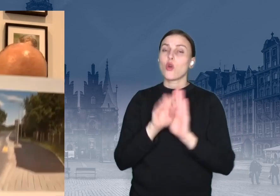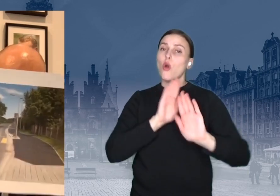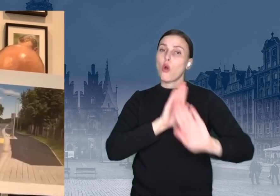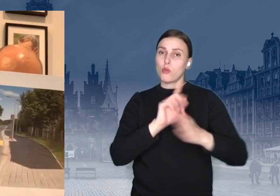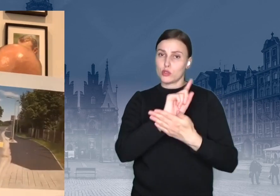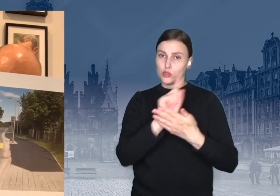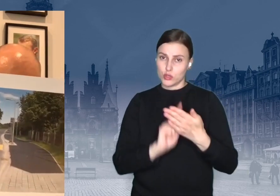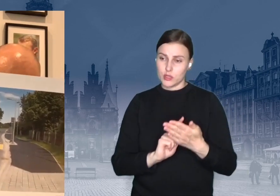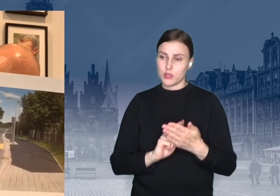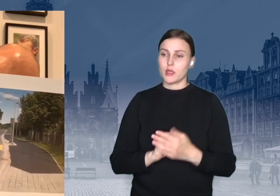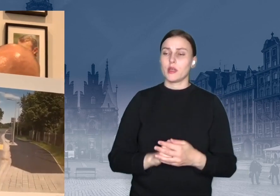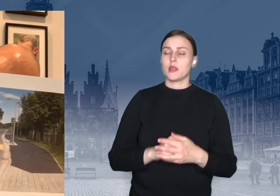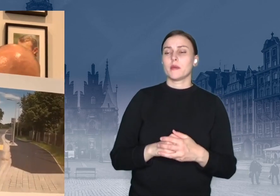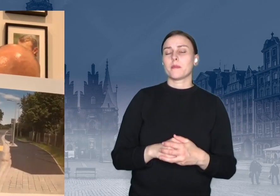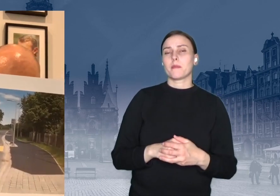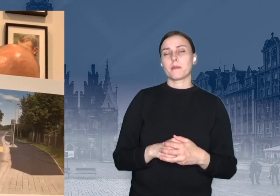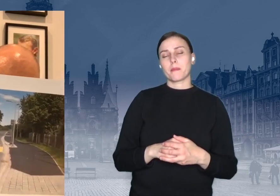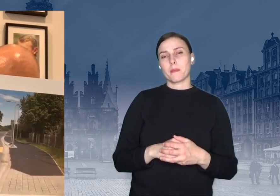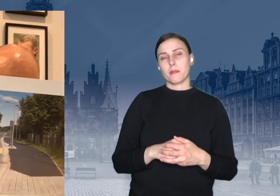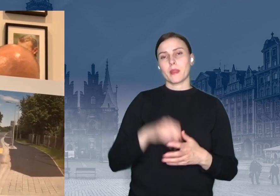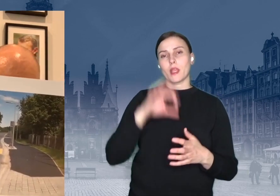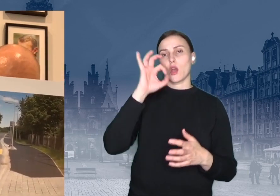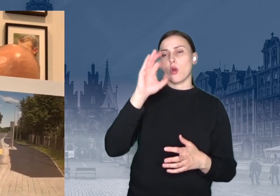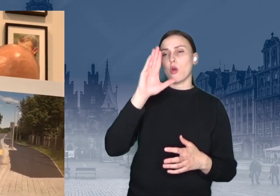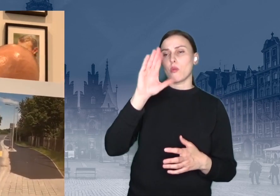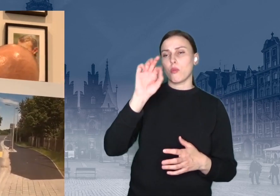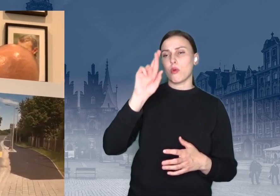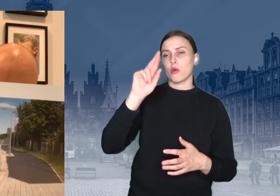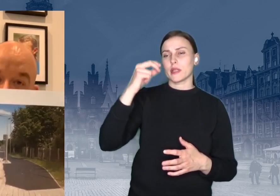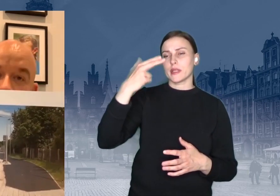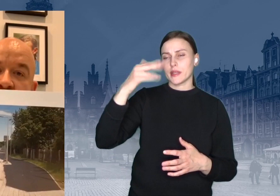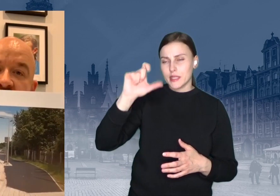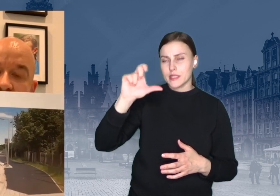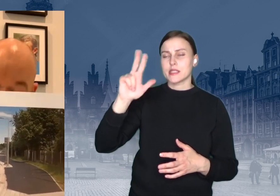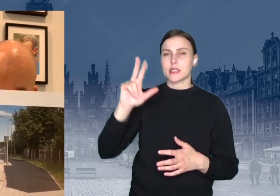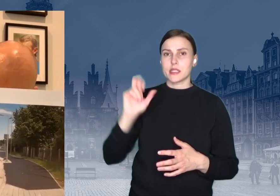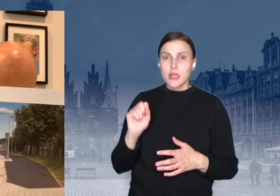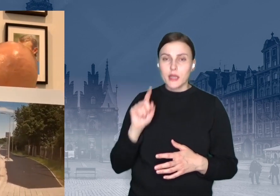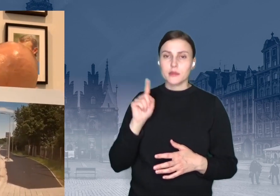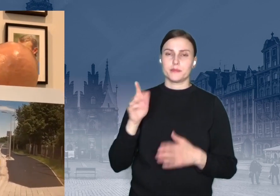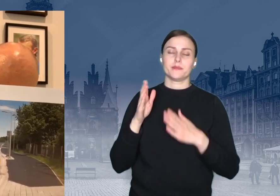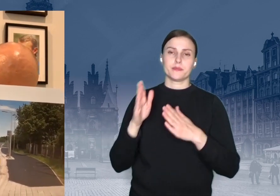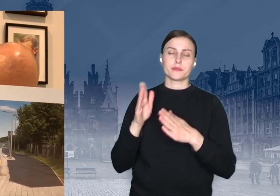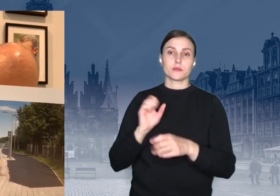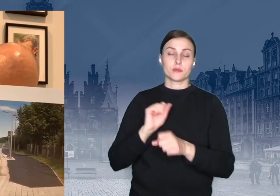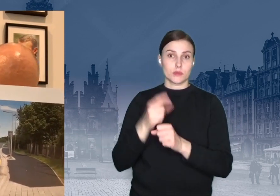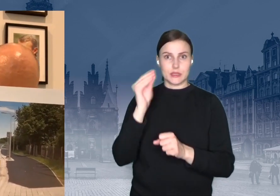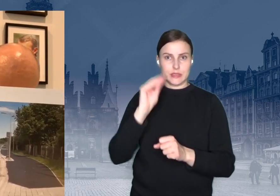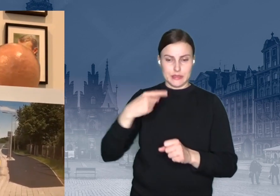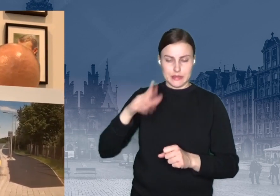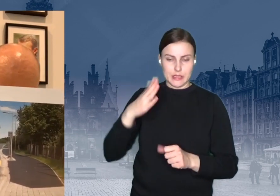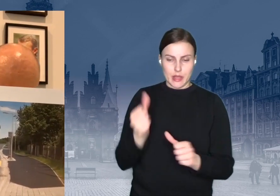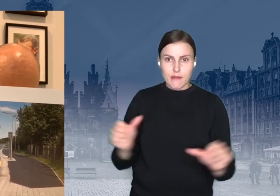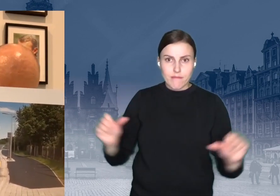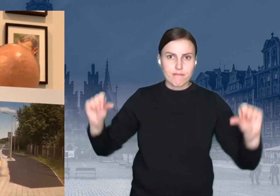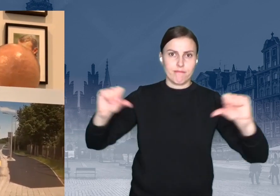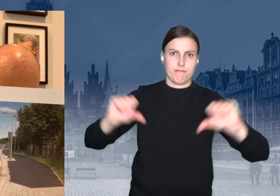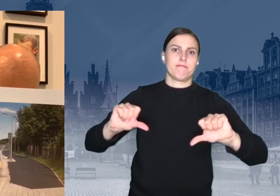Pęgrowska, ulica Obronicka. Tutaj już pozostaje nam do wylania ostatnia warstwa